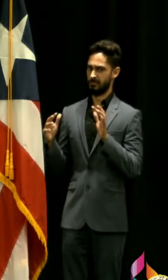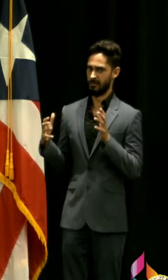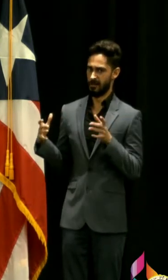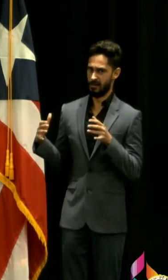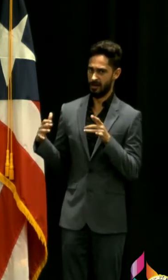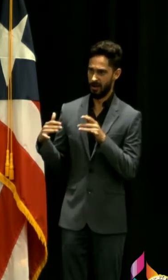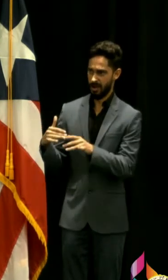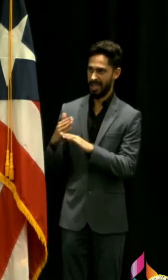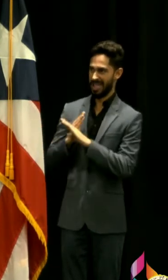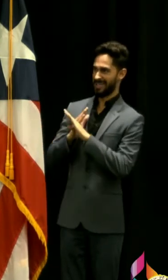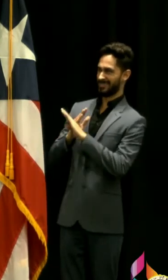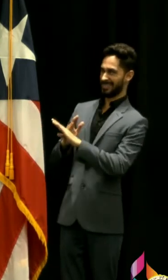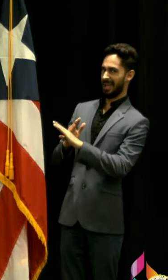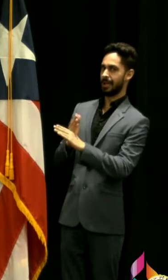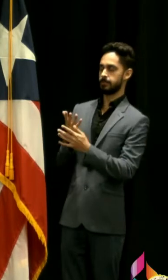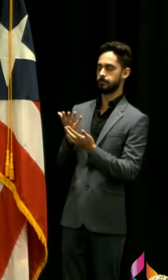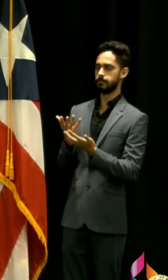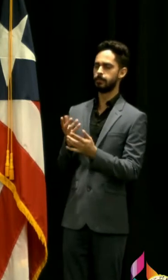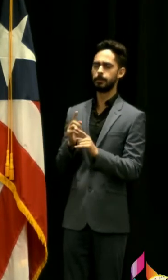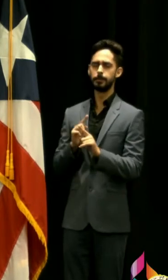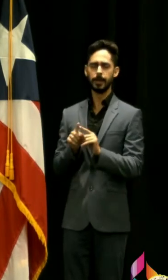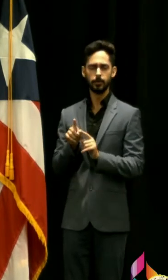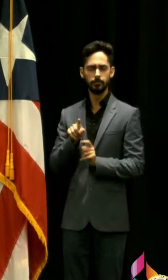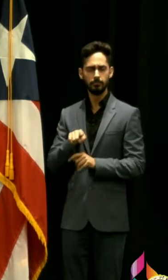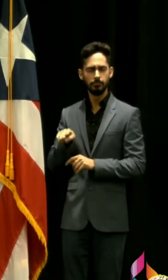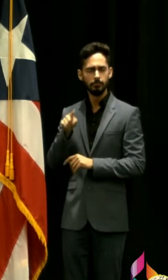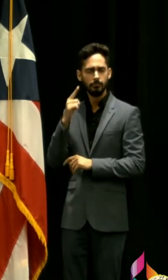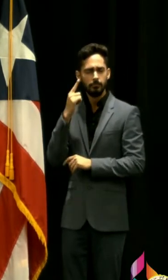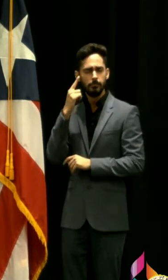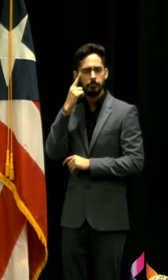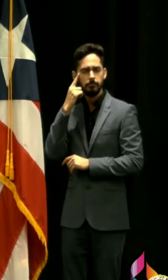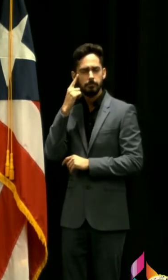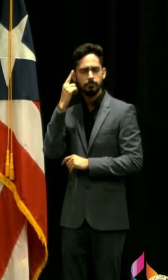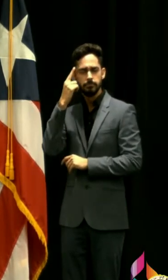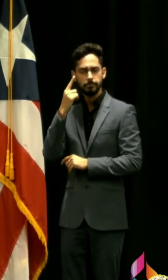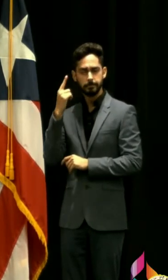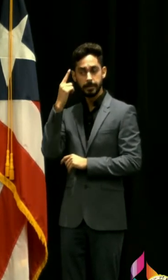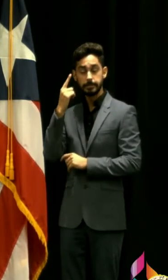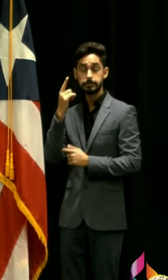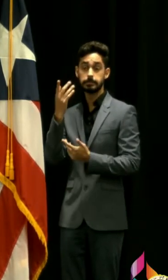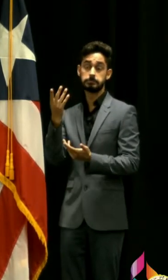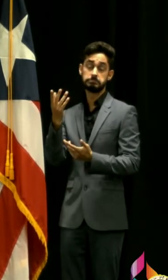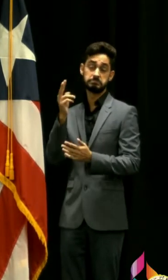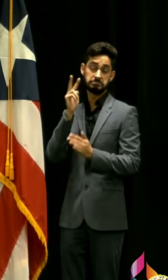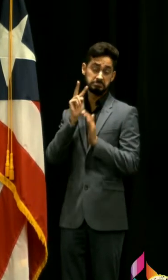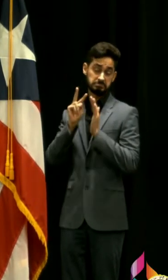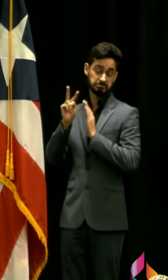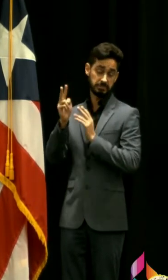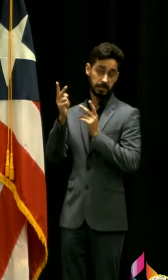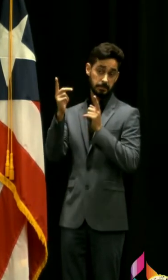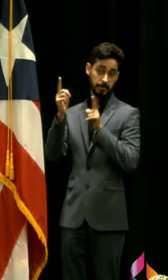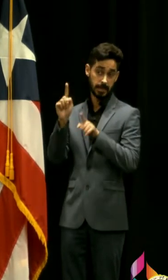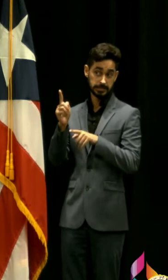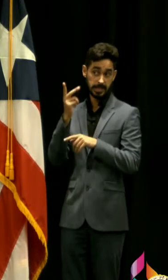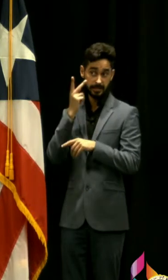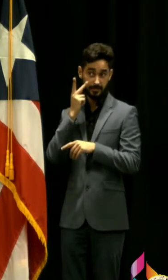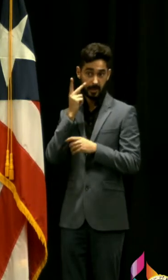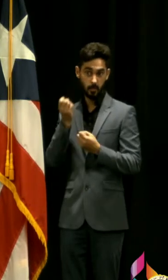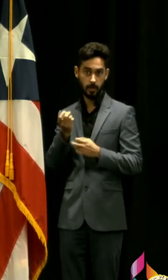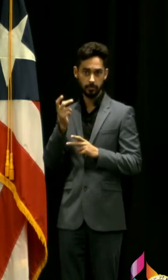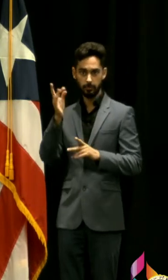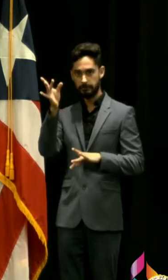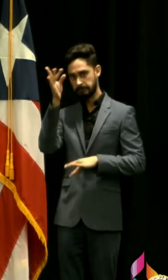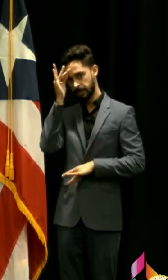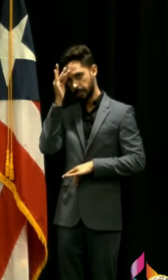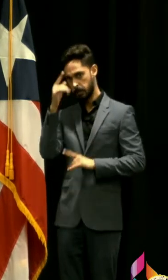le pregunto si contempla en algún momento si no será lo que usted espera que baje la positividad y los casos de hospitalizaciones